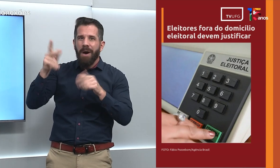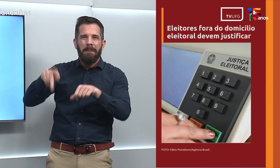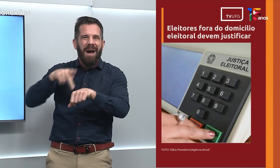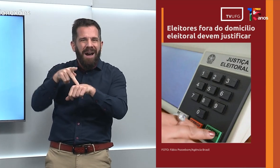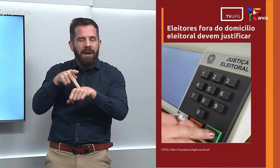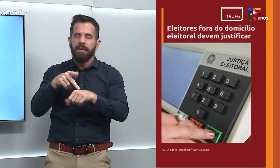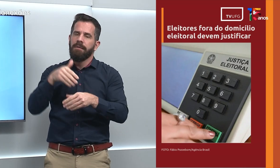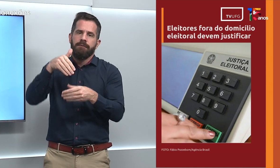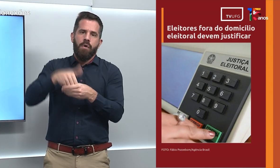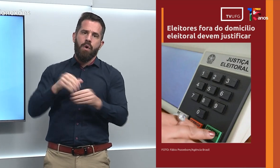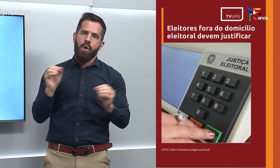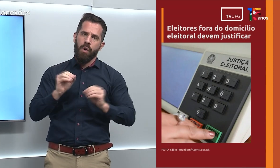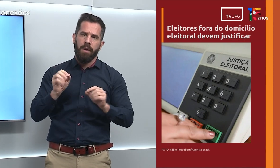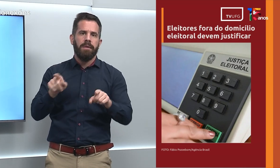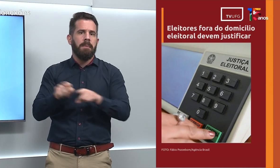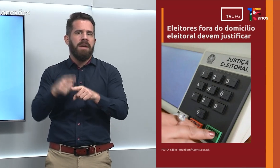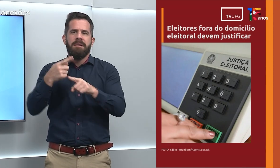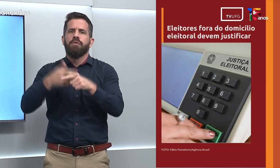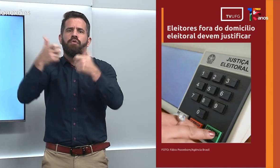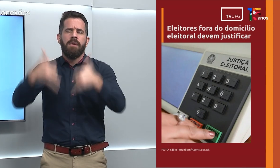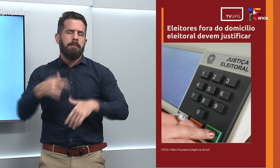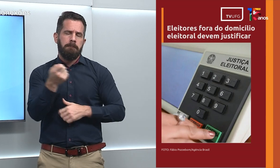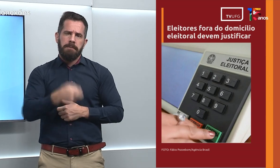portanto, e não precisam justificar.